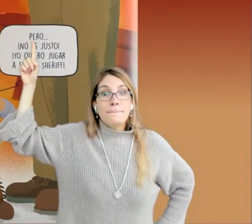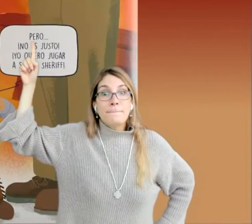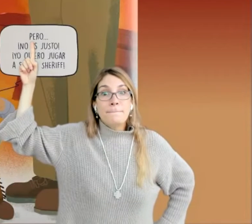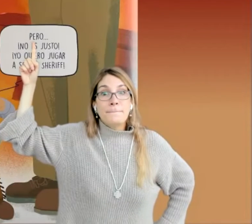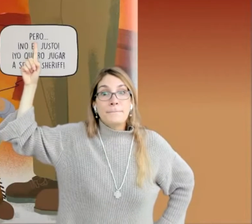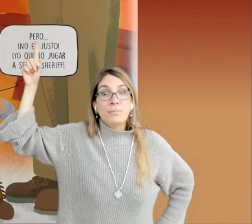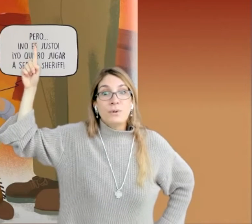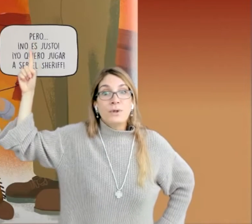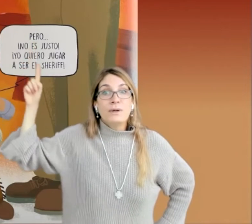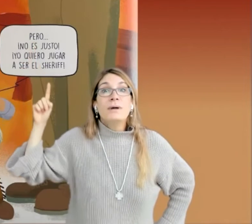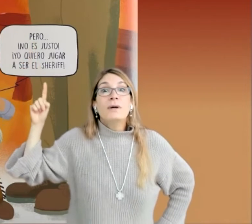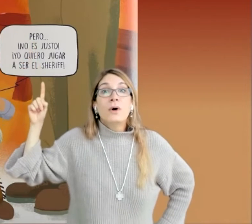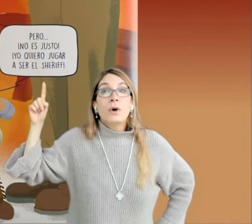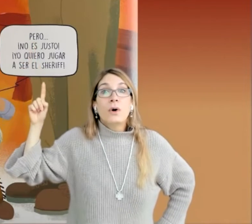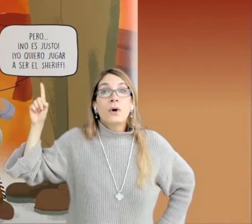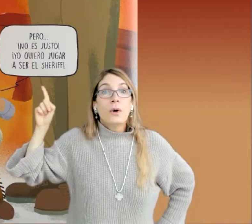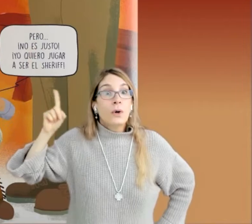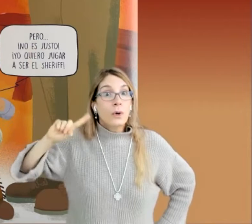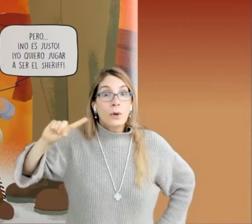¡Pero no es justo!